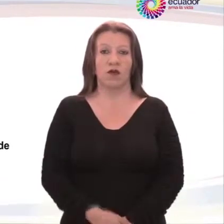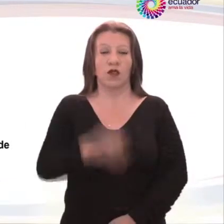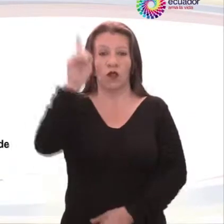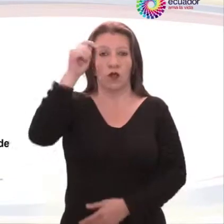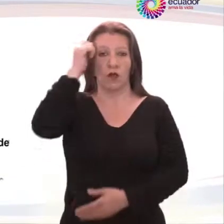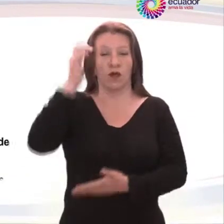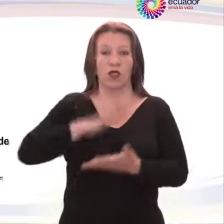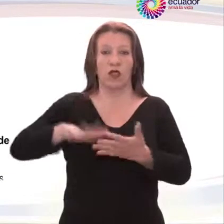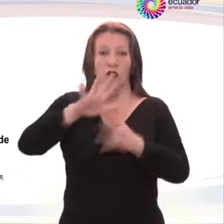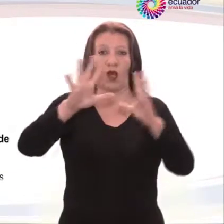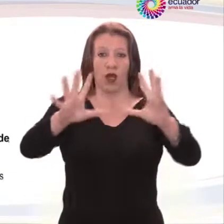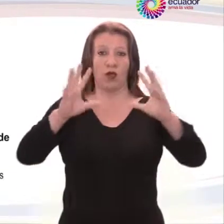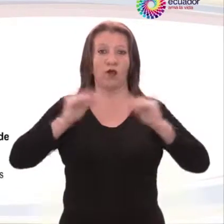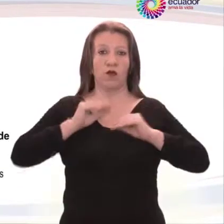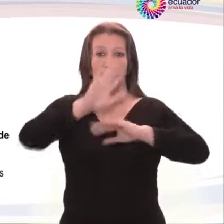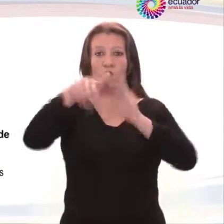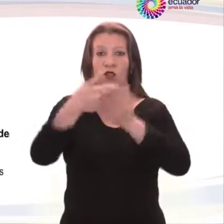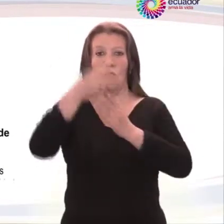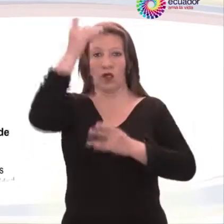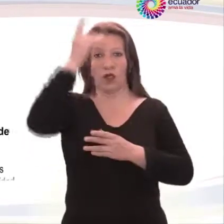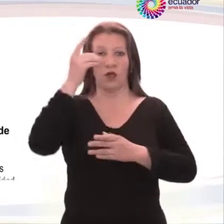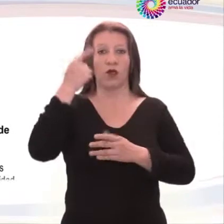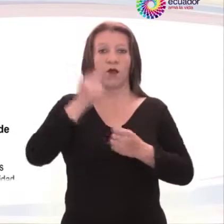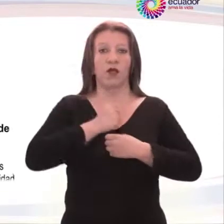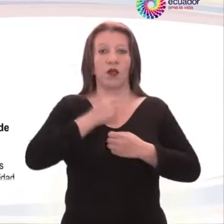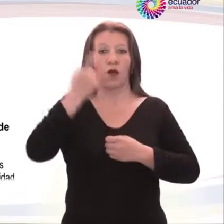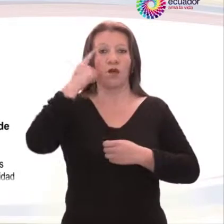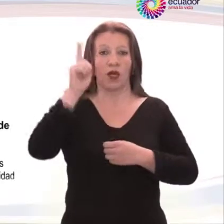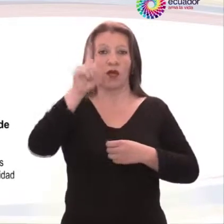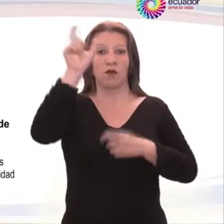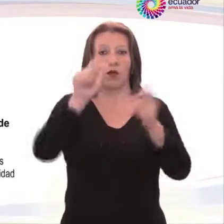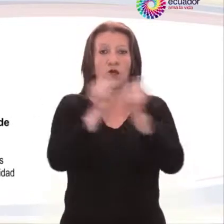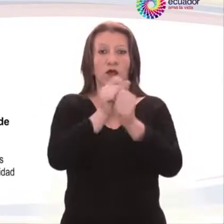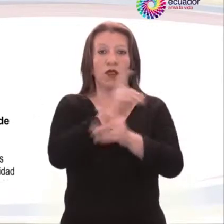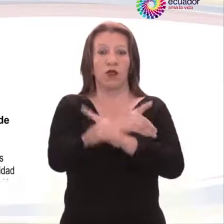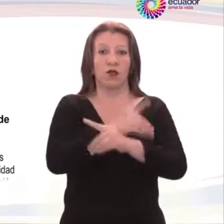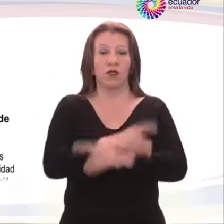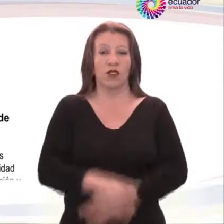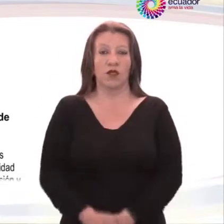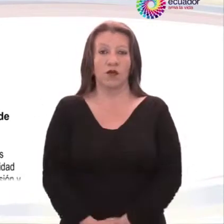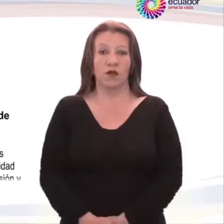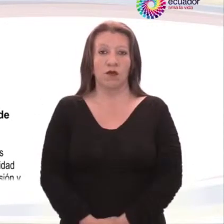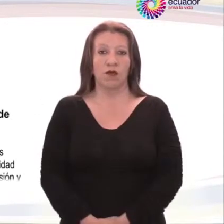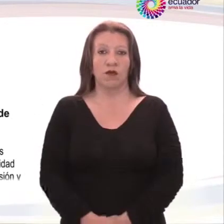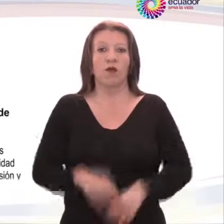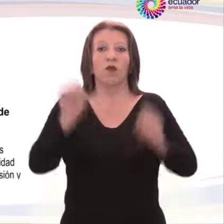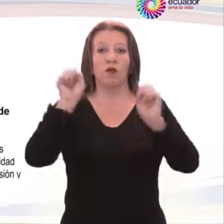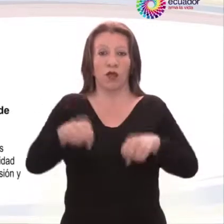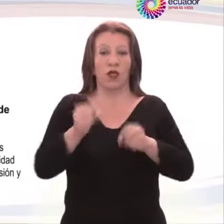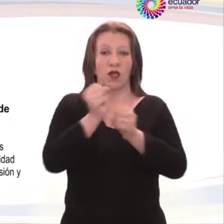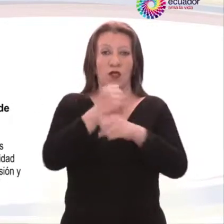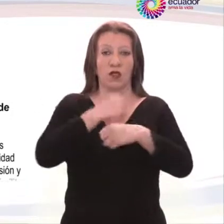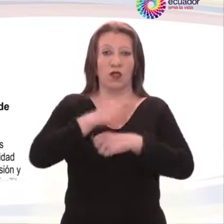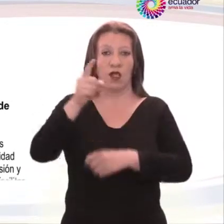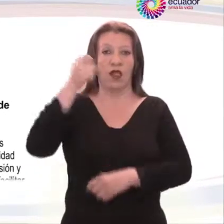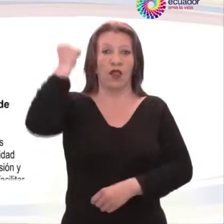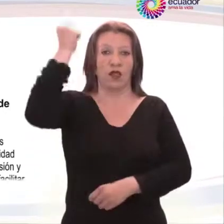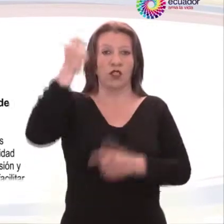partes adoptarán todas las medidas pertinentes para que las personas con discapacidad puedan ejercer el derecho a la libertad de